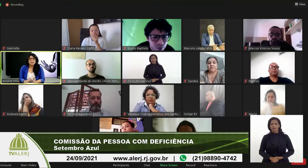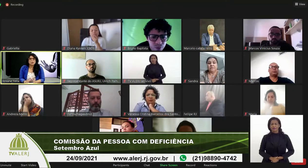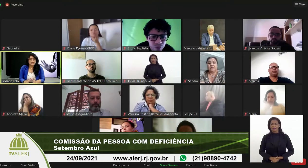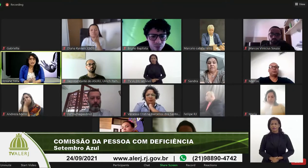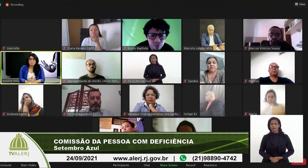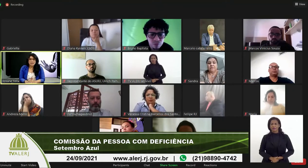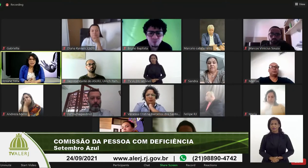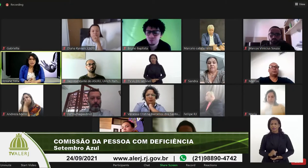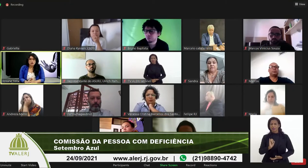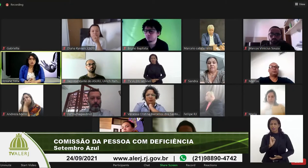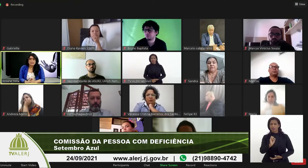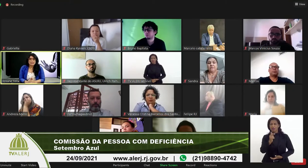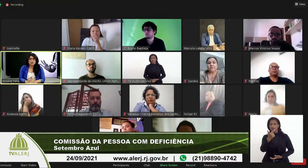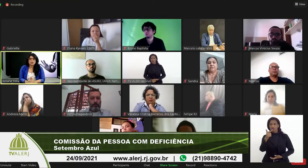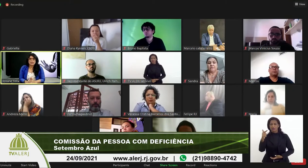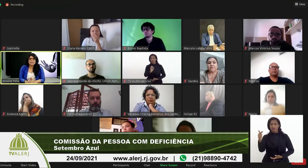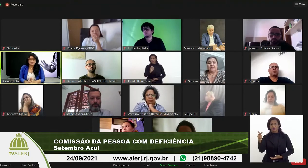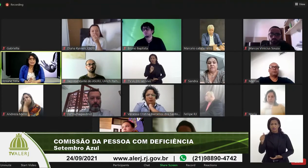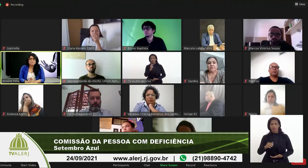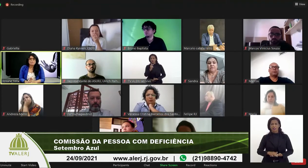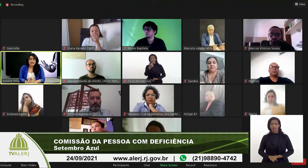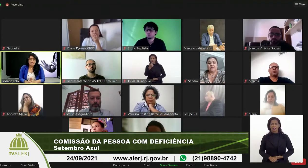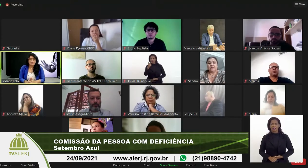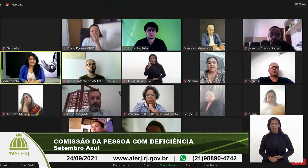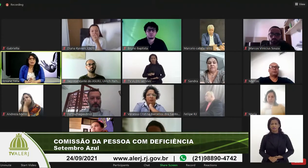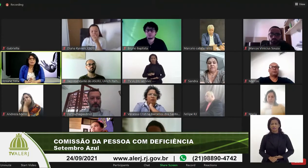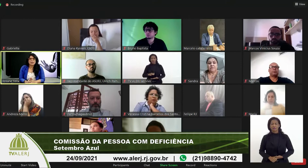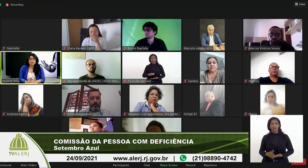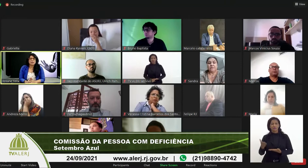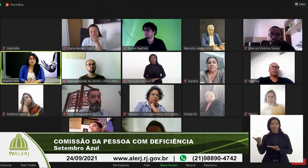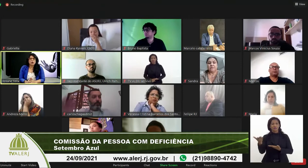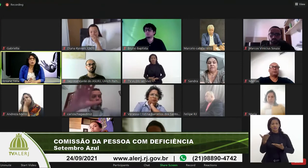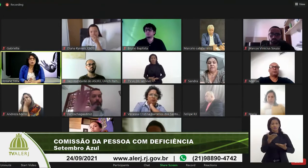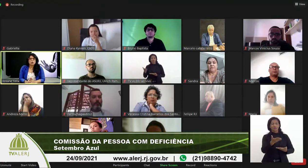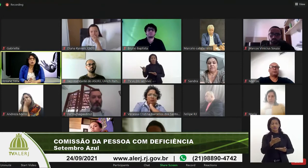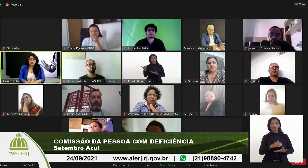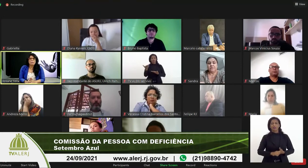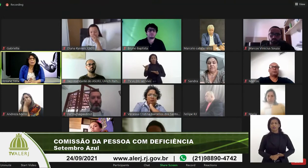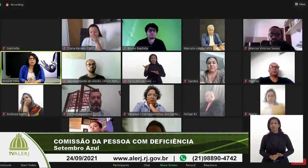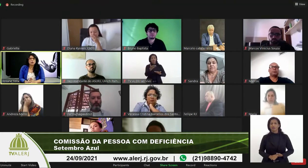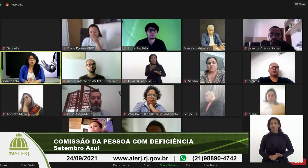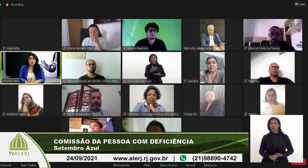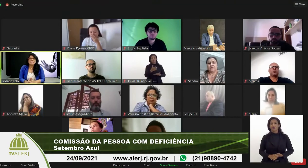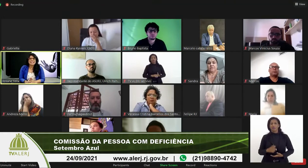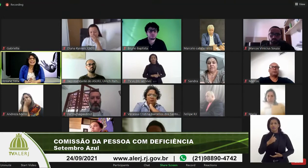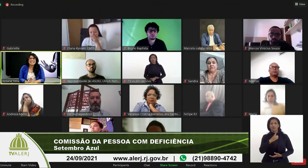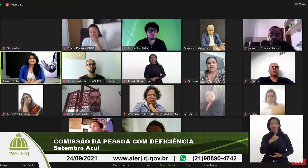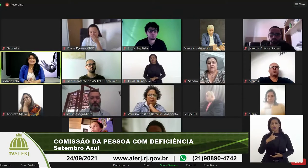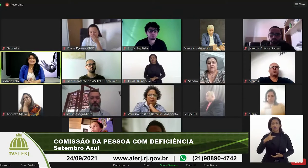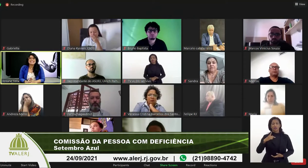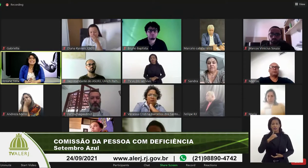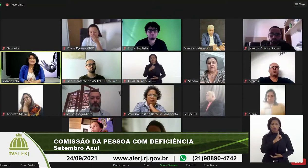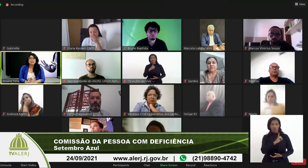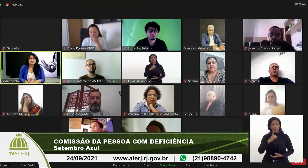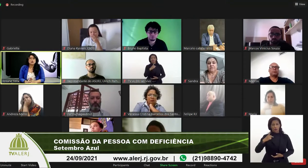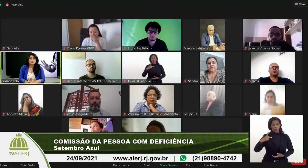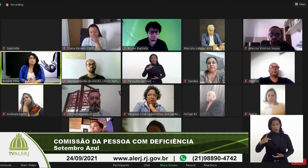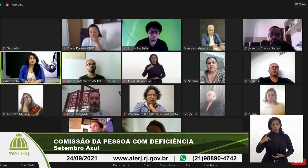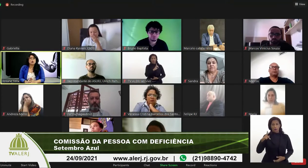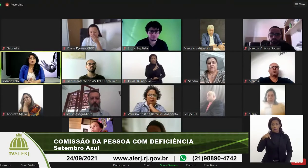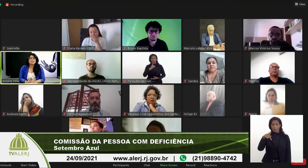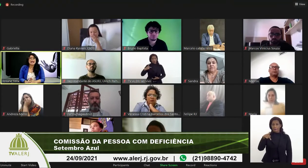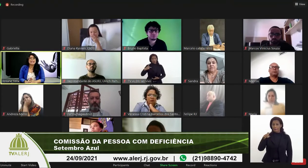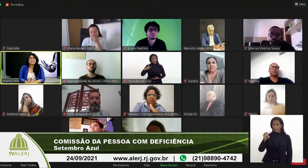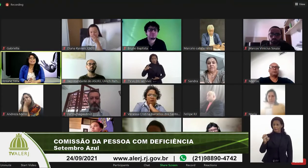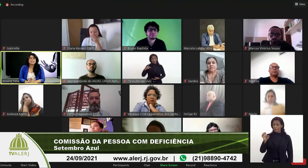Se não tem, eu gostaria então de oferecer a palavra ao Defensor Público, doutor Pedro Gonzalez. Doutor